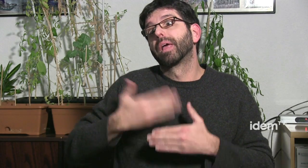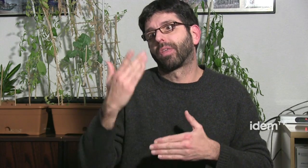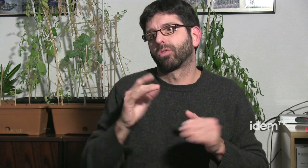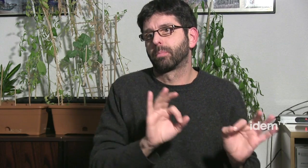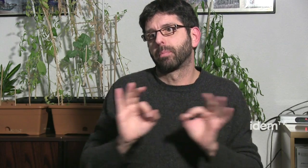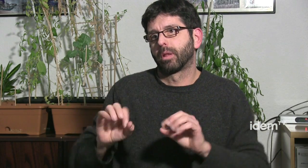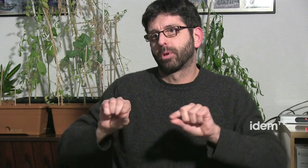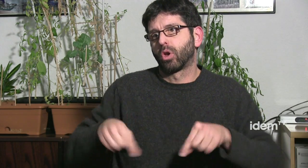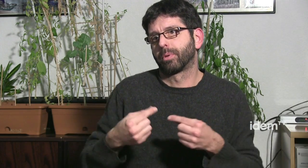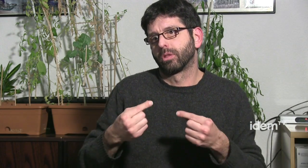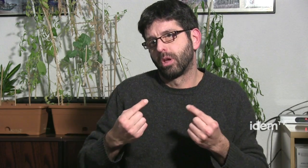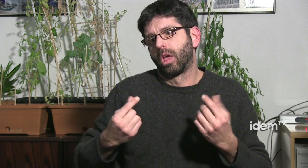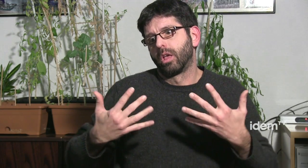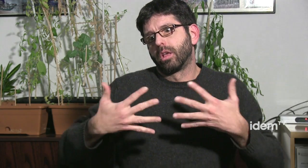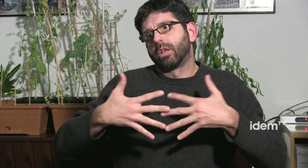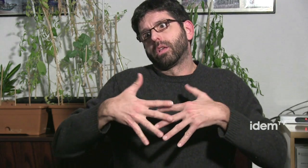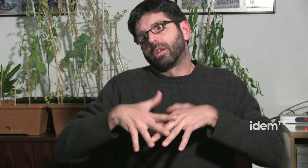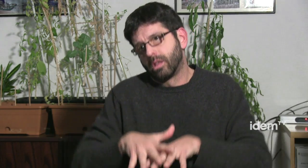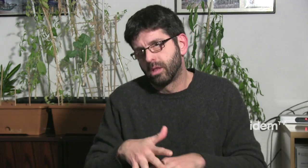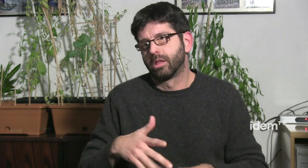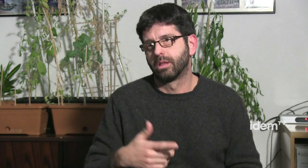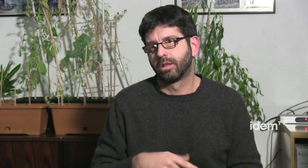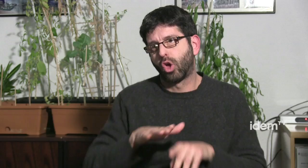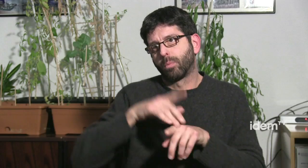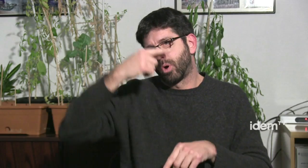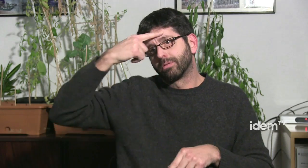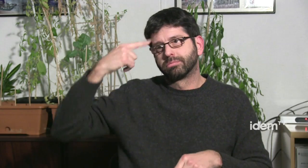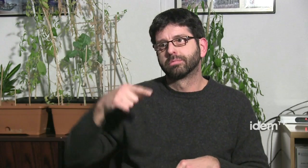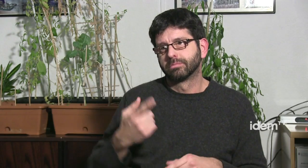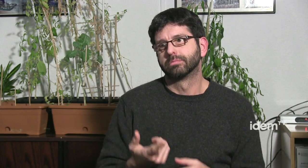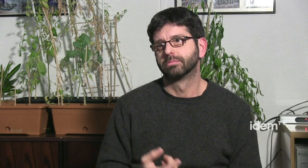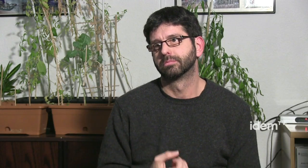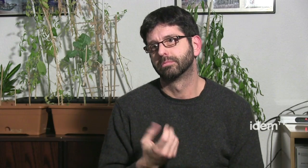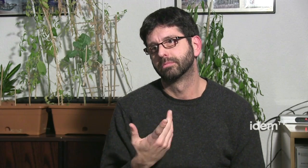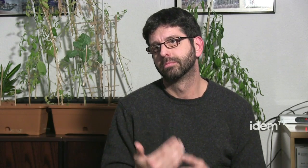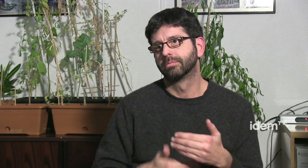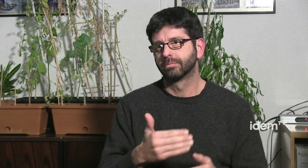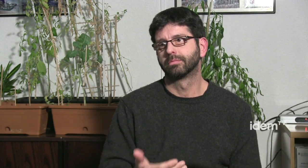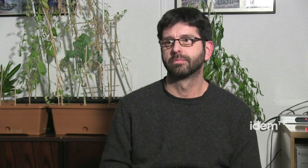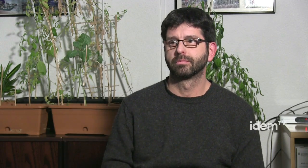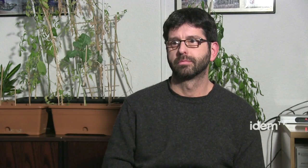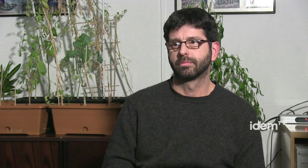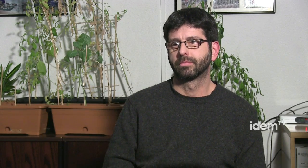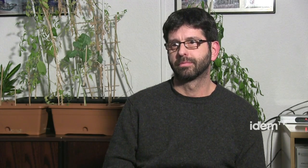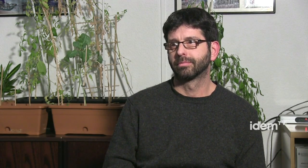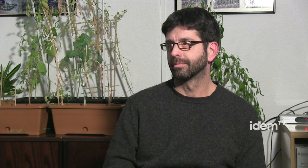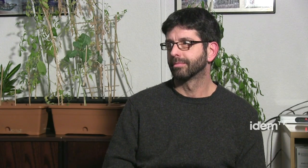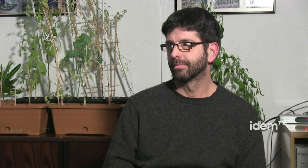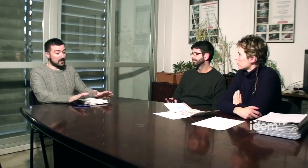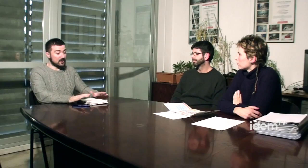que aquest any comencem a preparar el conveni per poder integrar integrar-ho tot i en darrer